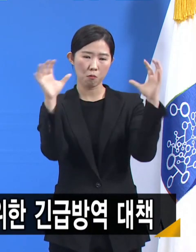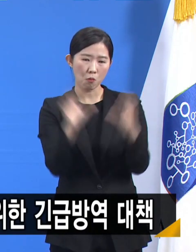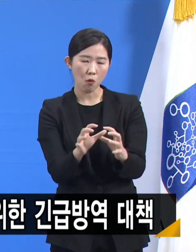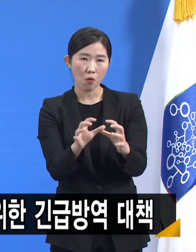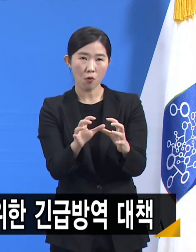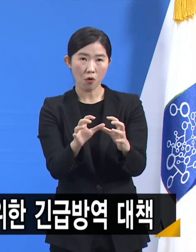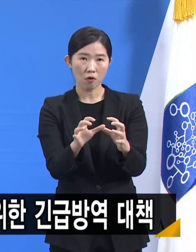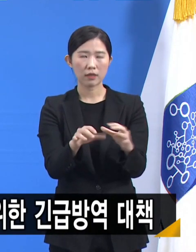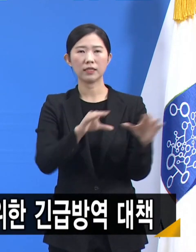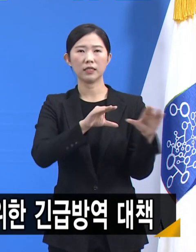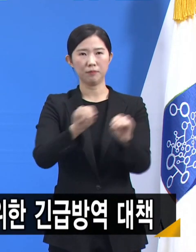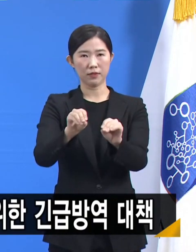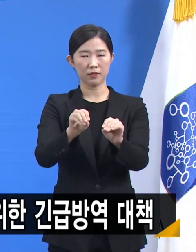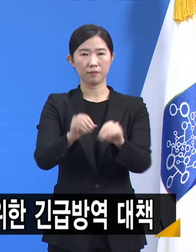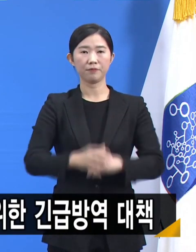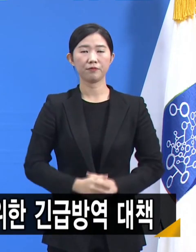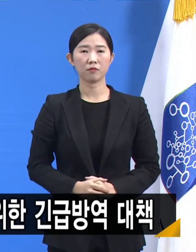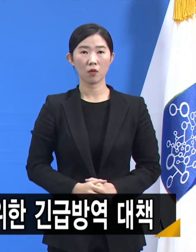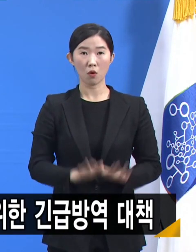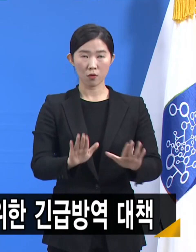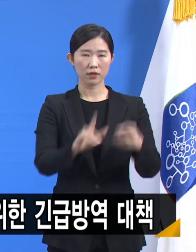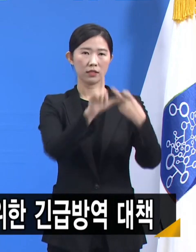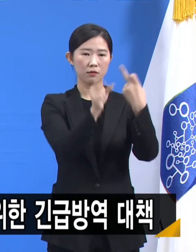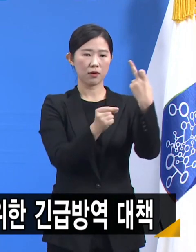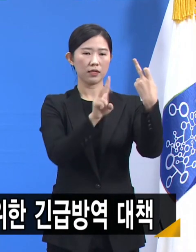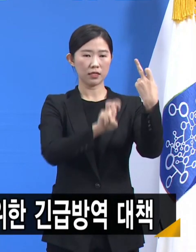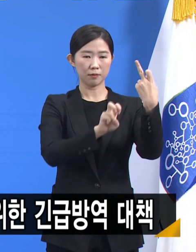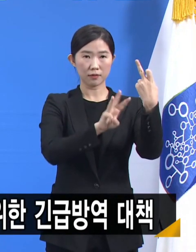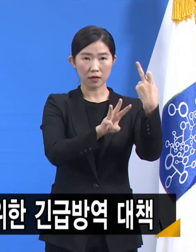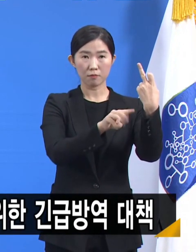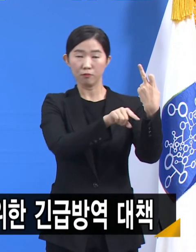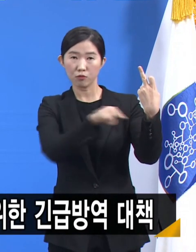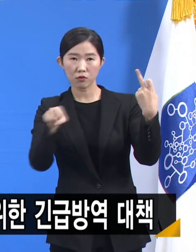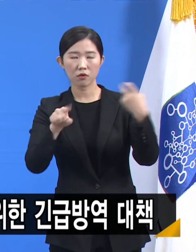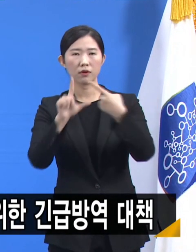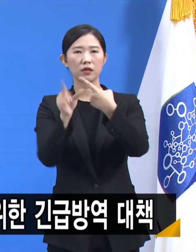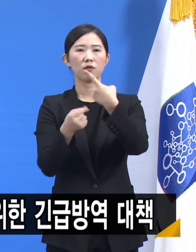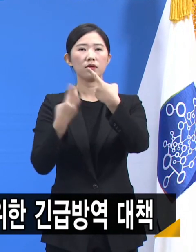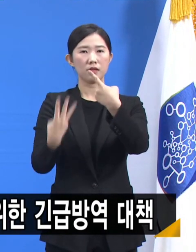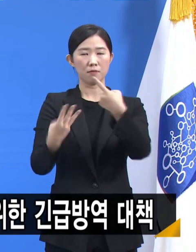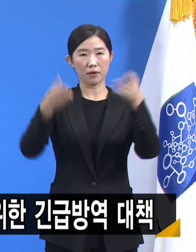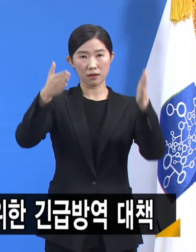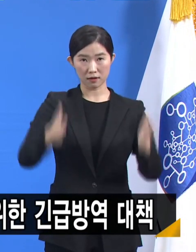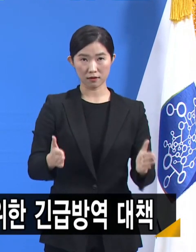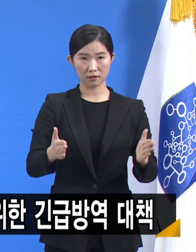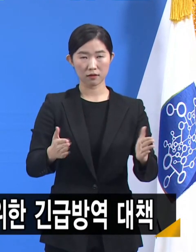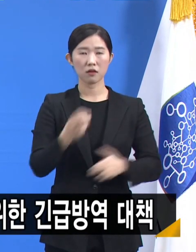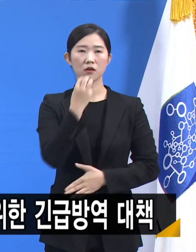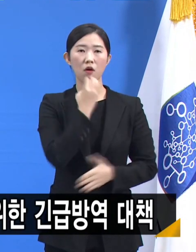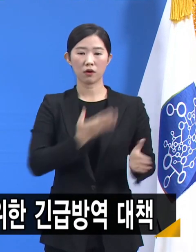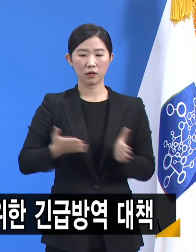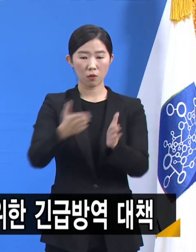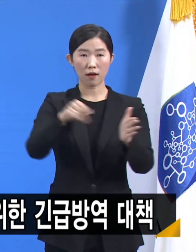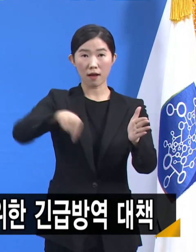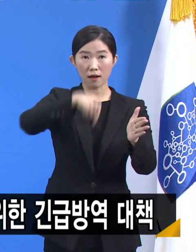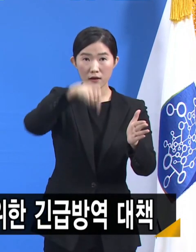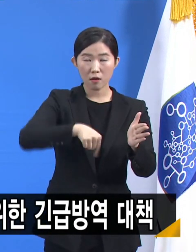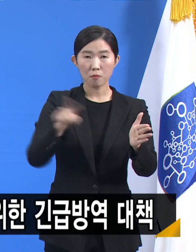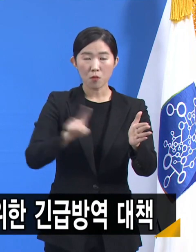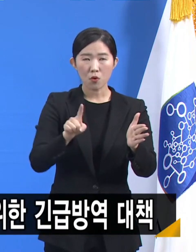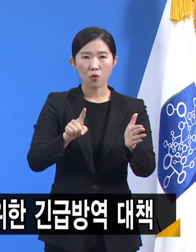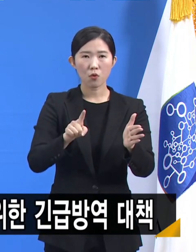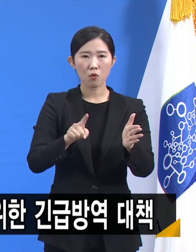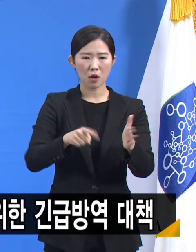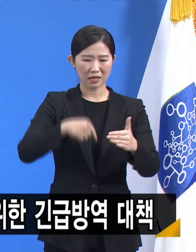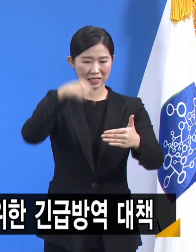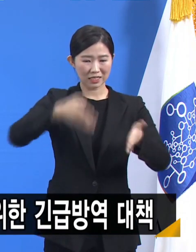오는 12월 23일 0시부터 1월 3일까지 경기도 내에서는 실내외를